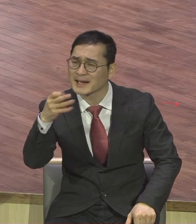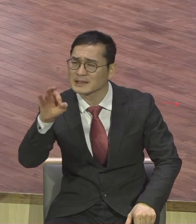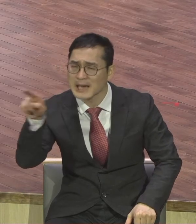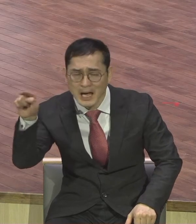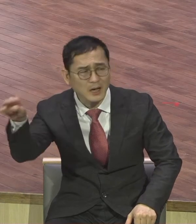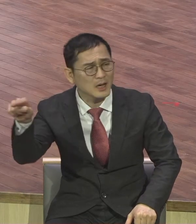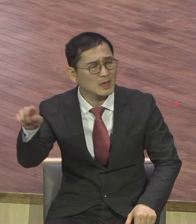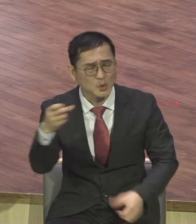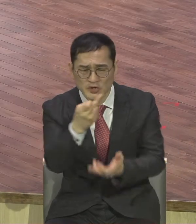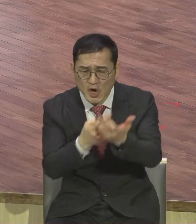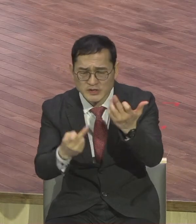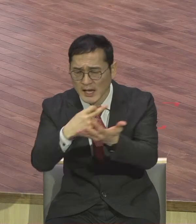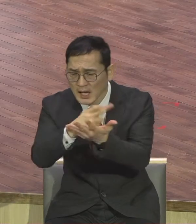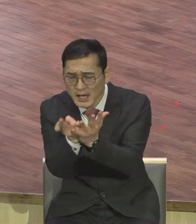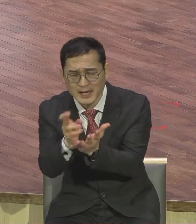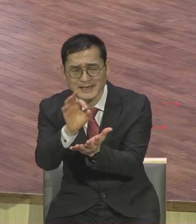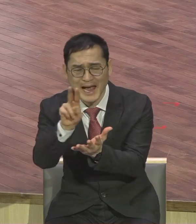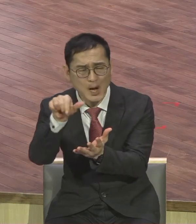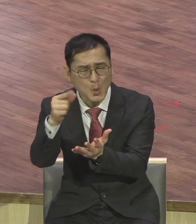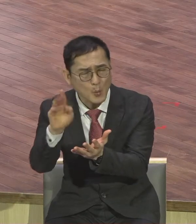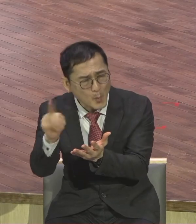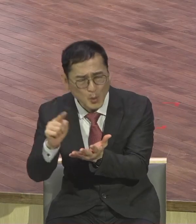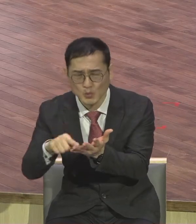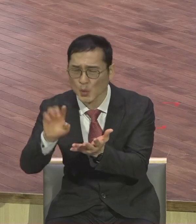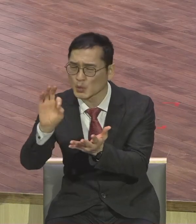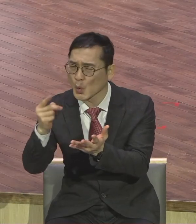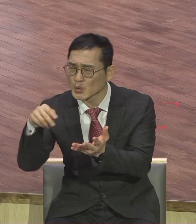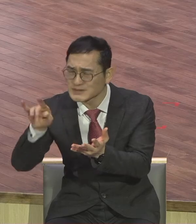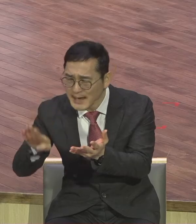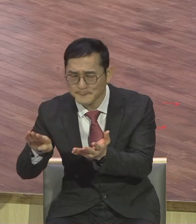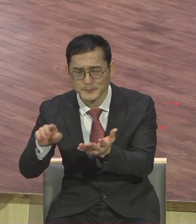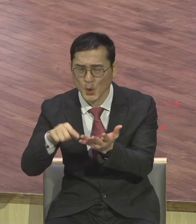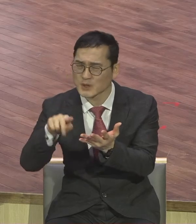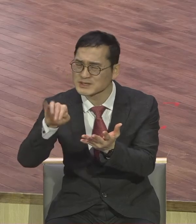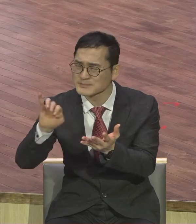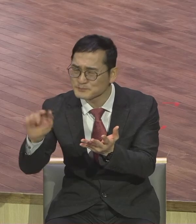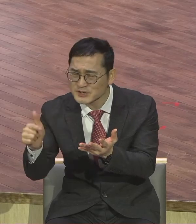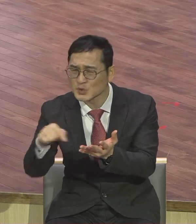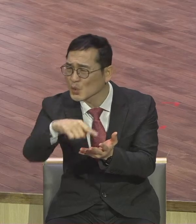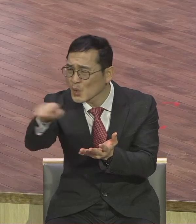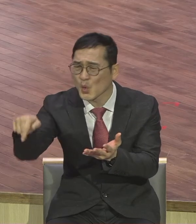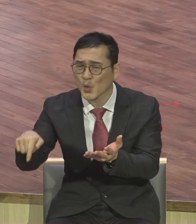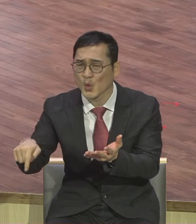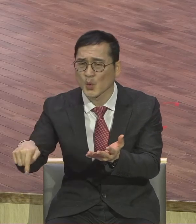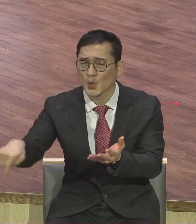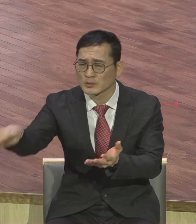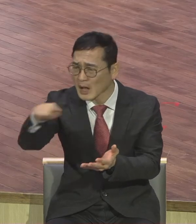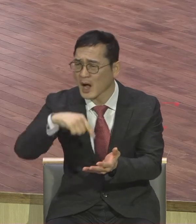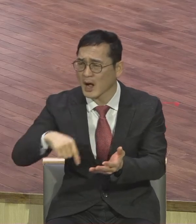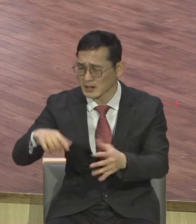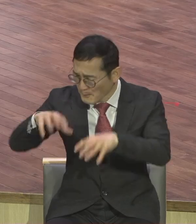형제들 야구부 요셉 시몬 유다 우리 다 같이 있고 자기 누이들 우리 지금 같이 있지 않냐